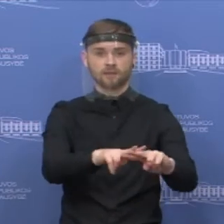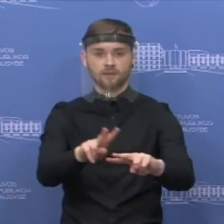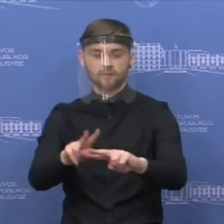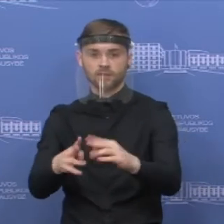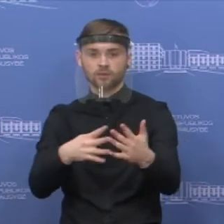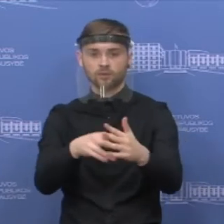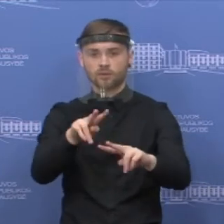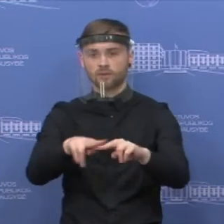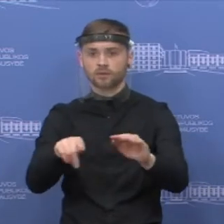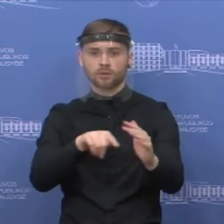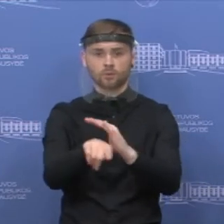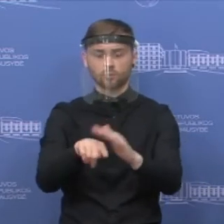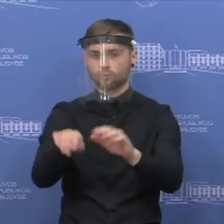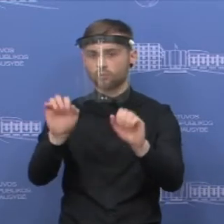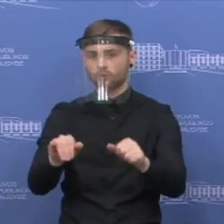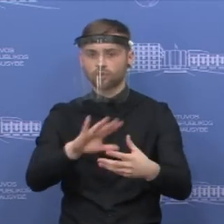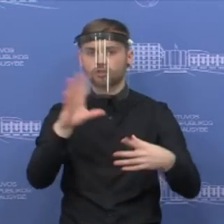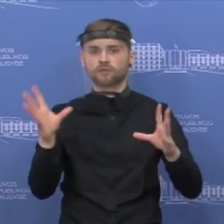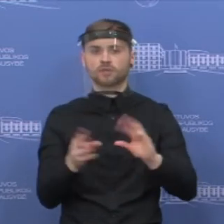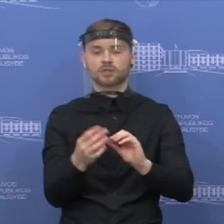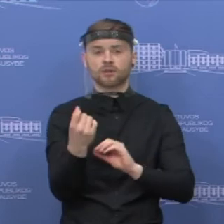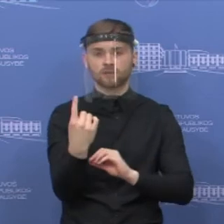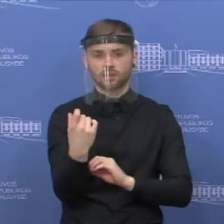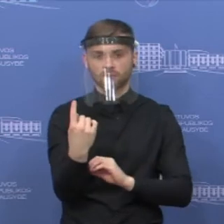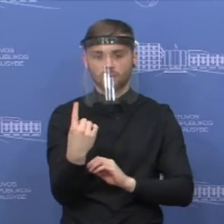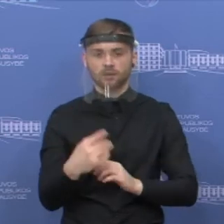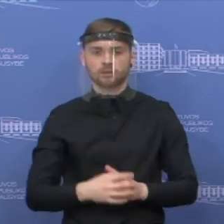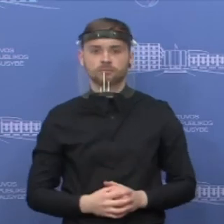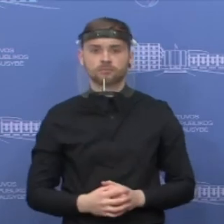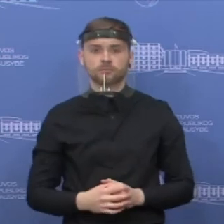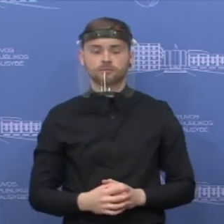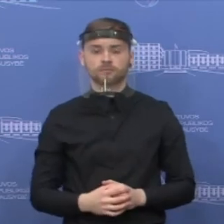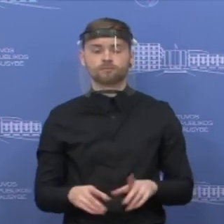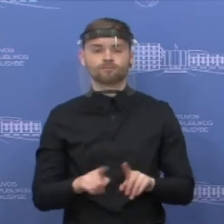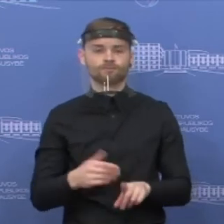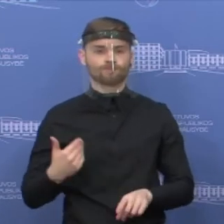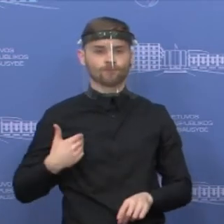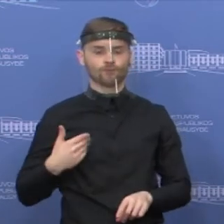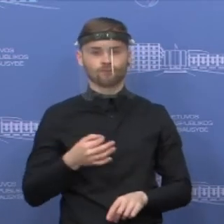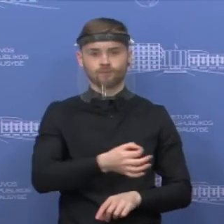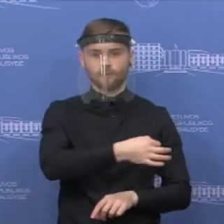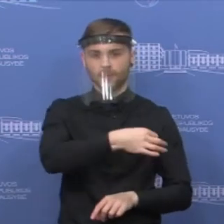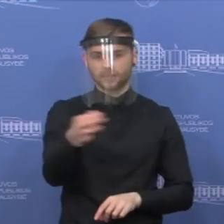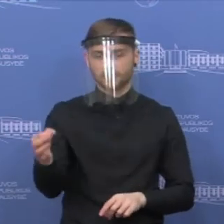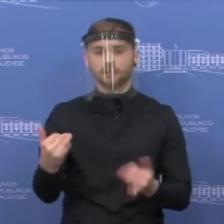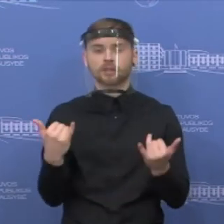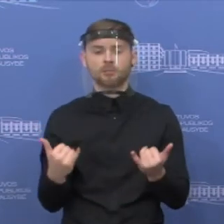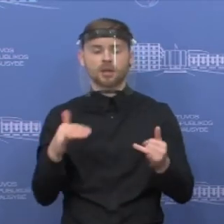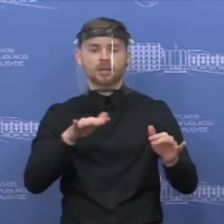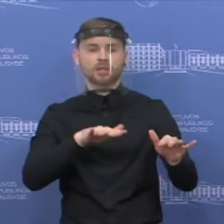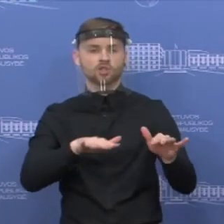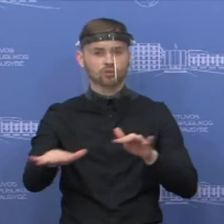sieno kontrolės punktus. Jų yra 11. Noriu pasakyti, kad situacija prie